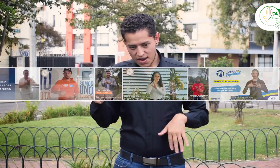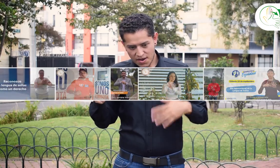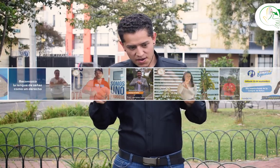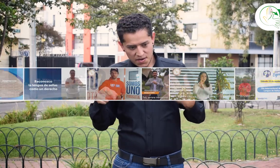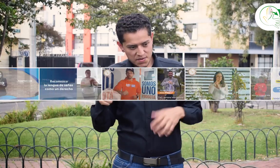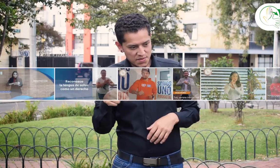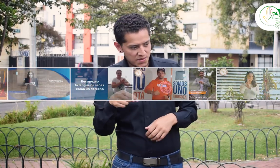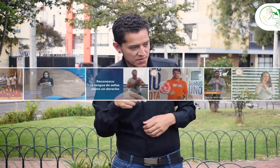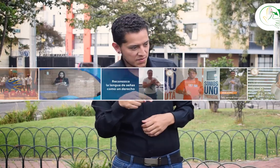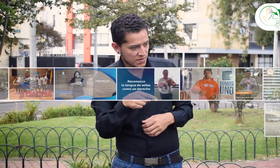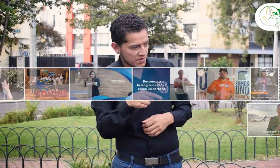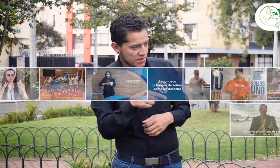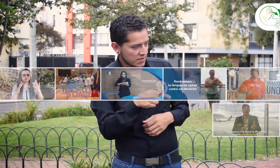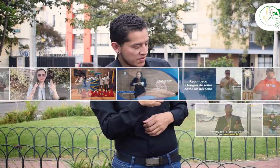Uy, wow,